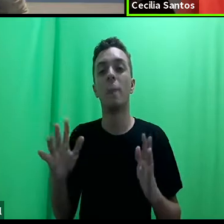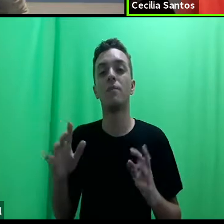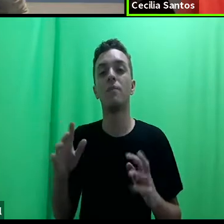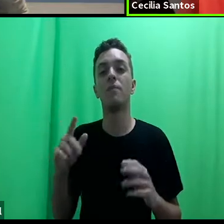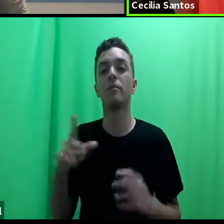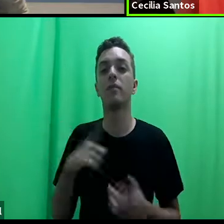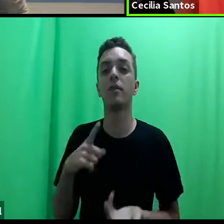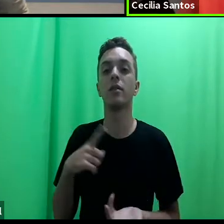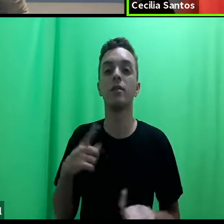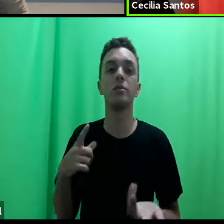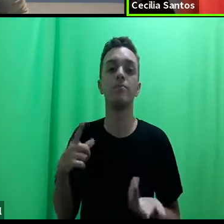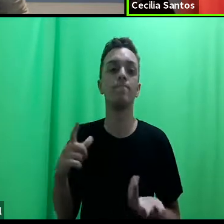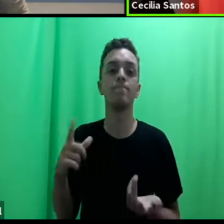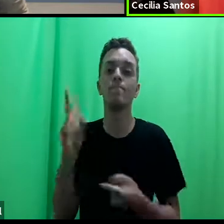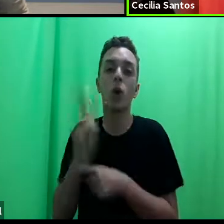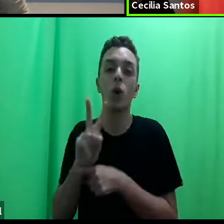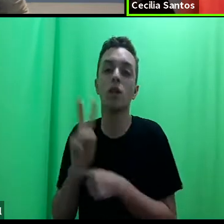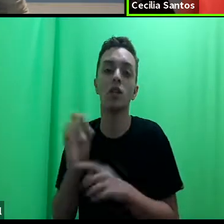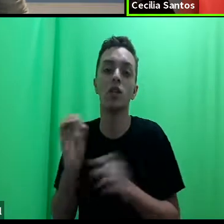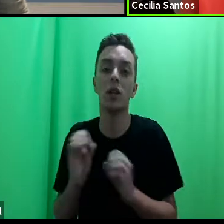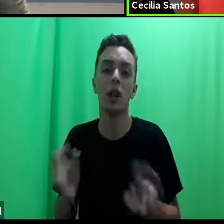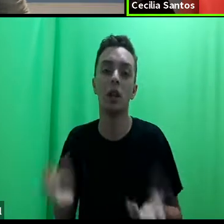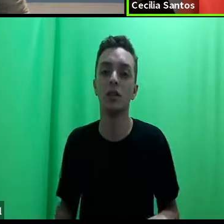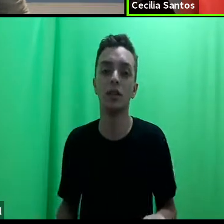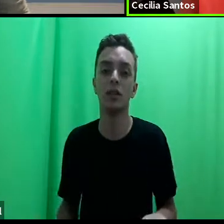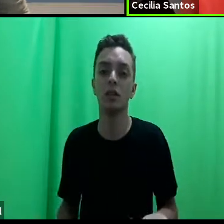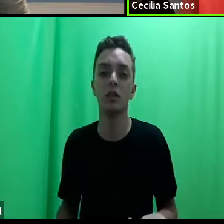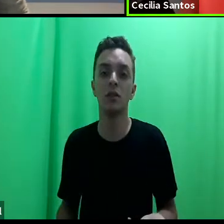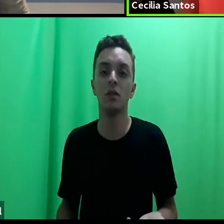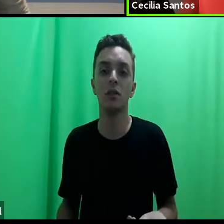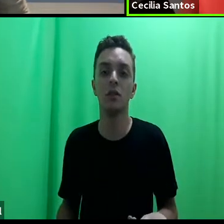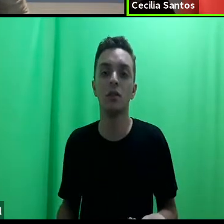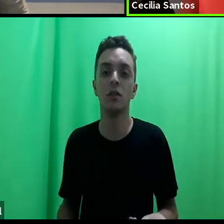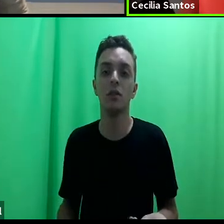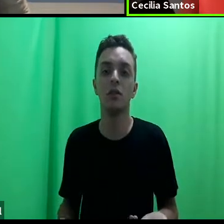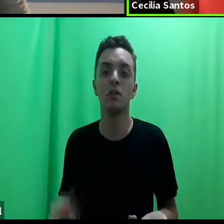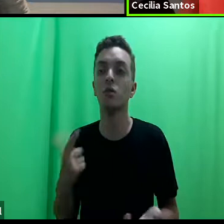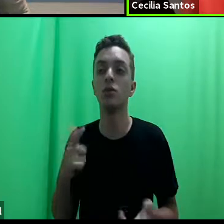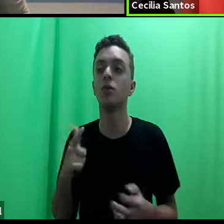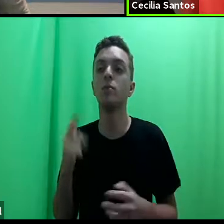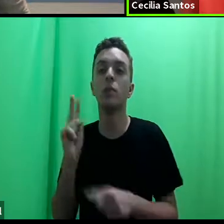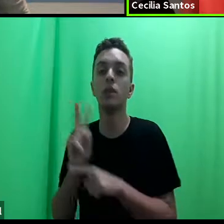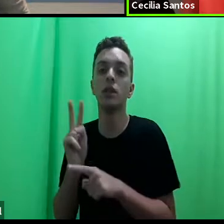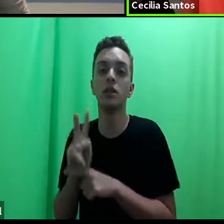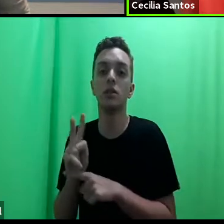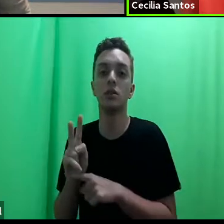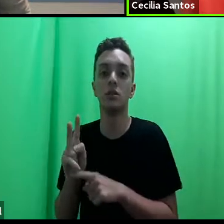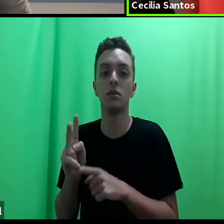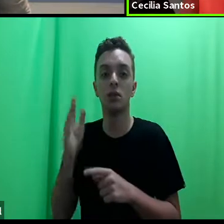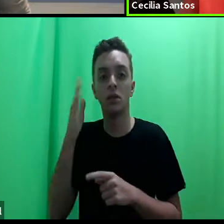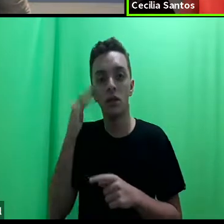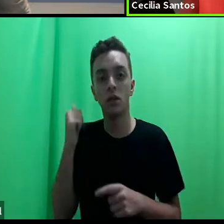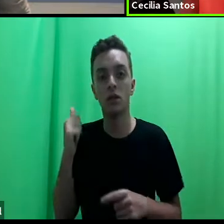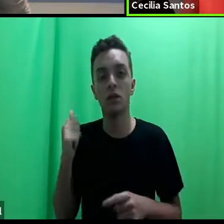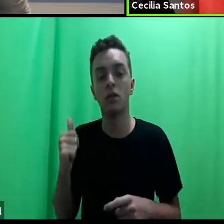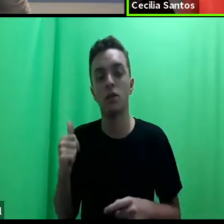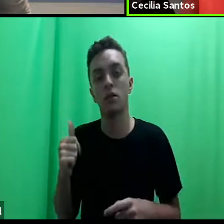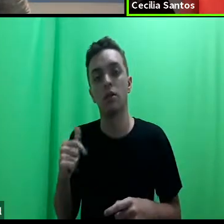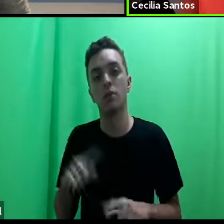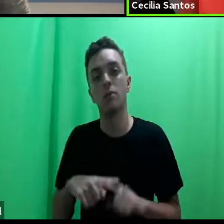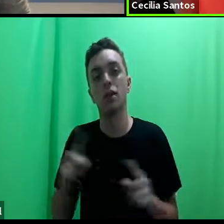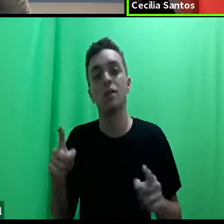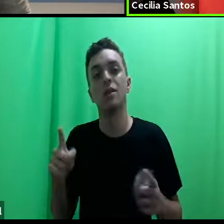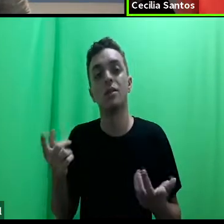sequer protegeu o núcleo. Não era inconstitucional, não havia nada ilegal, mas elas